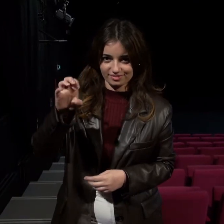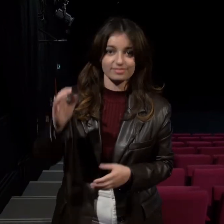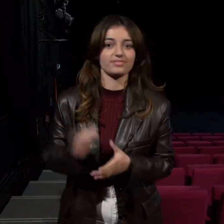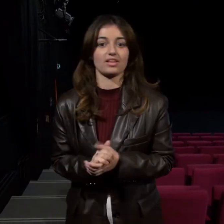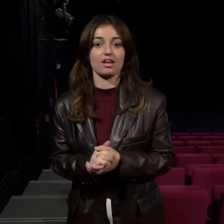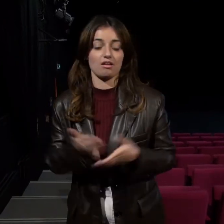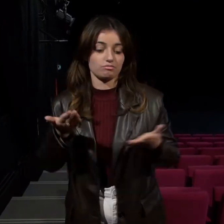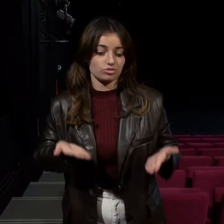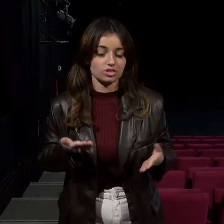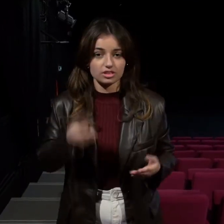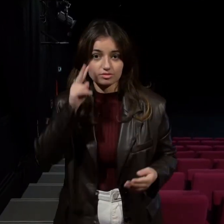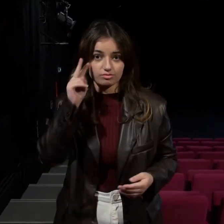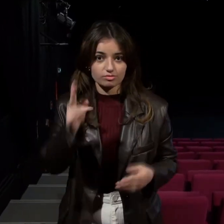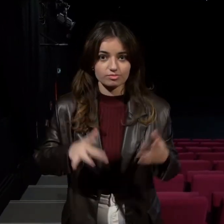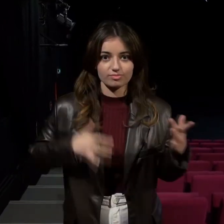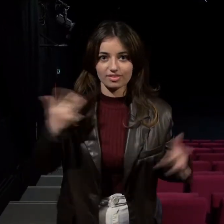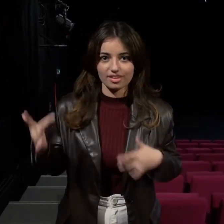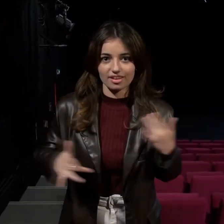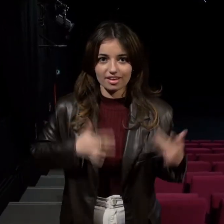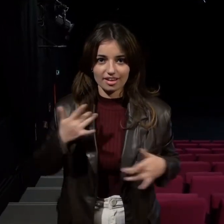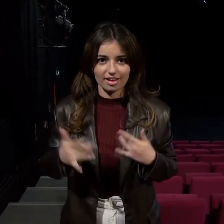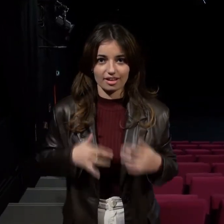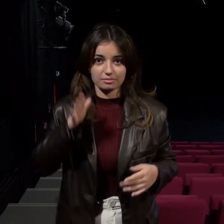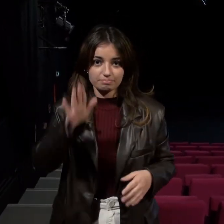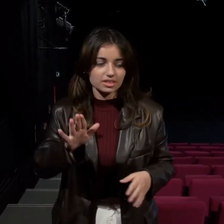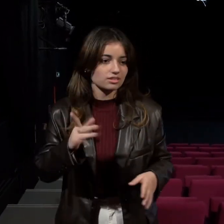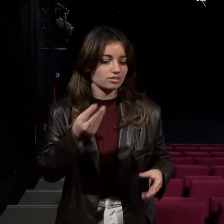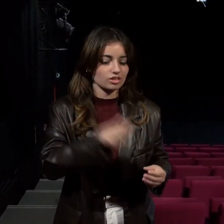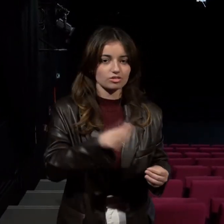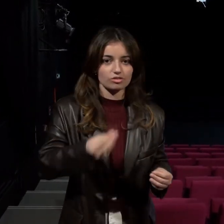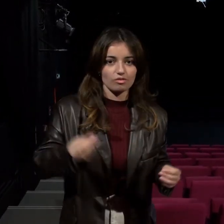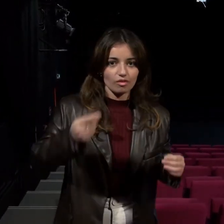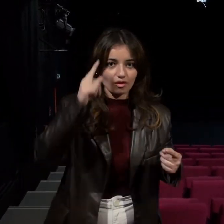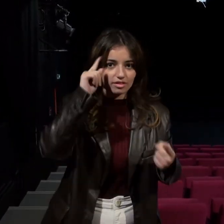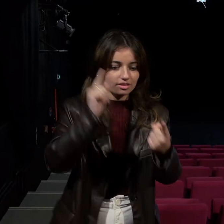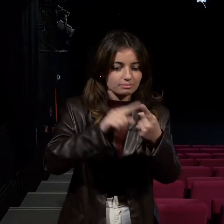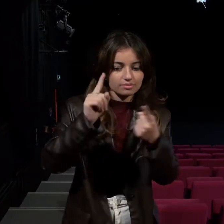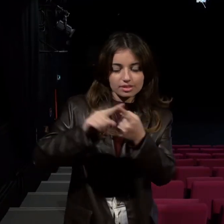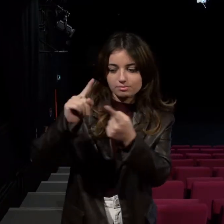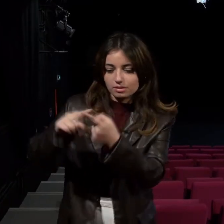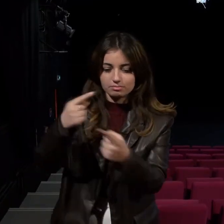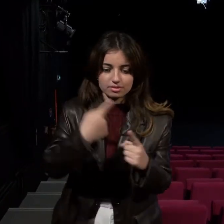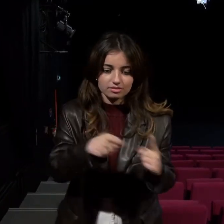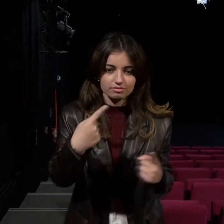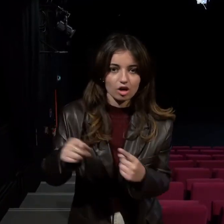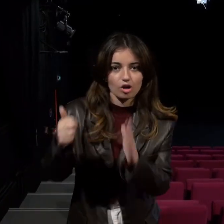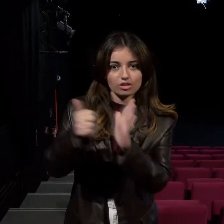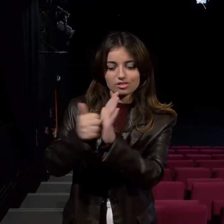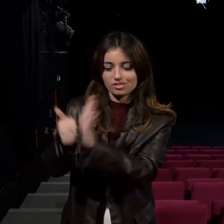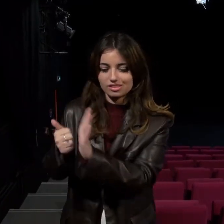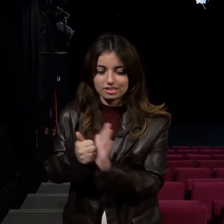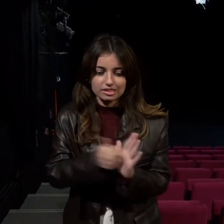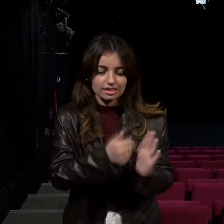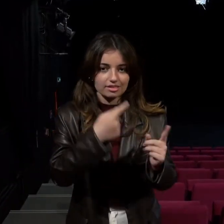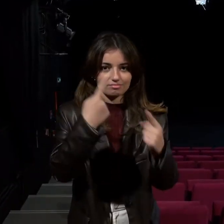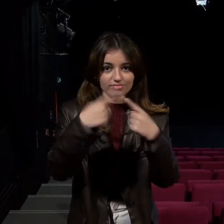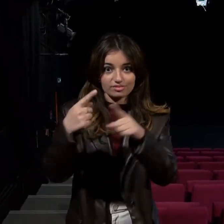Aujourd'hui, j'ai vu un spectacle qui nous fait le portrait de toute une série d'enfants différents. Un